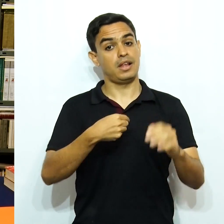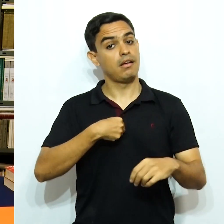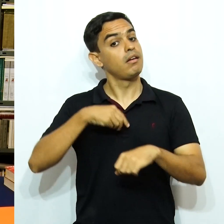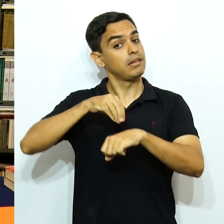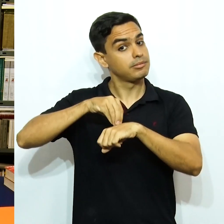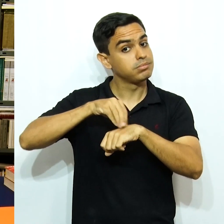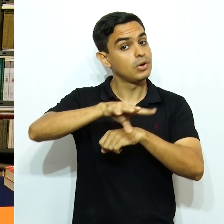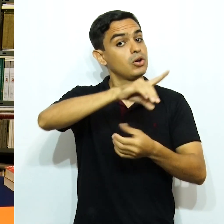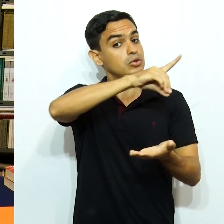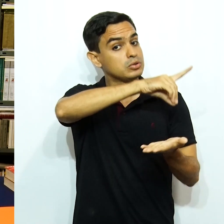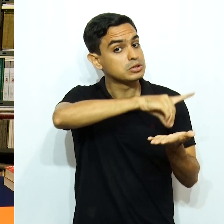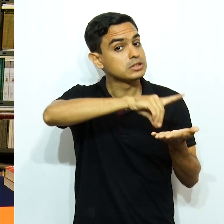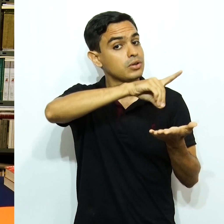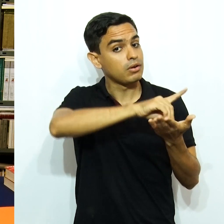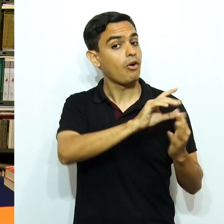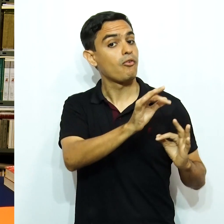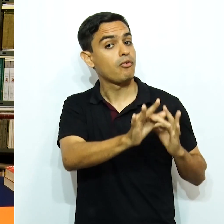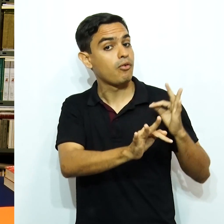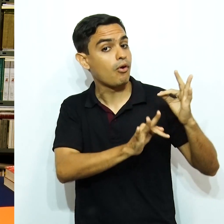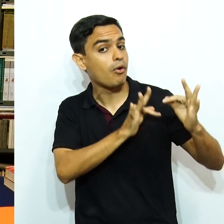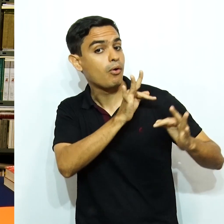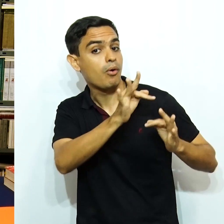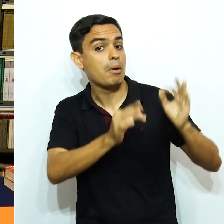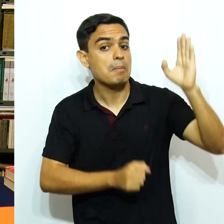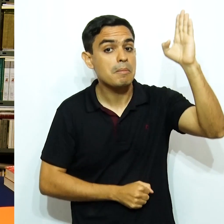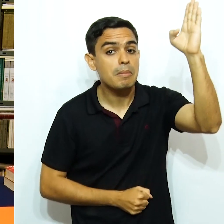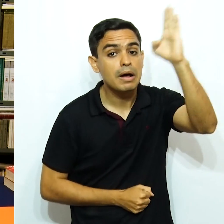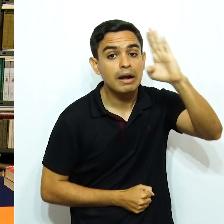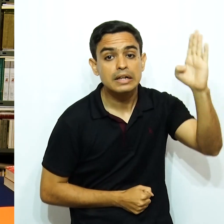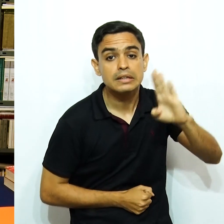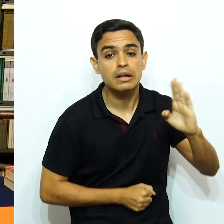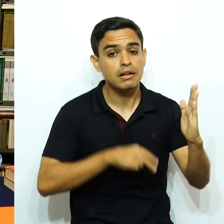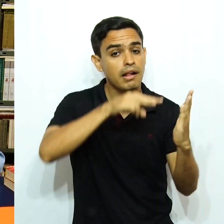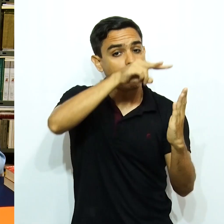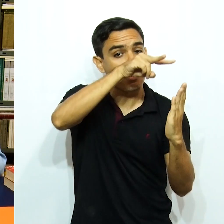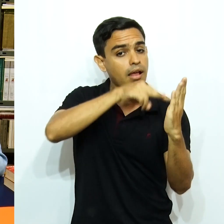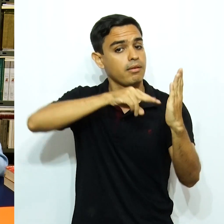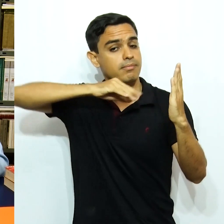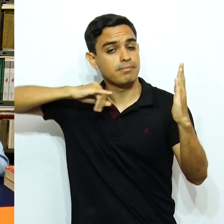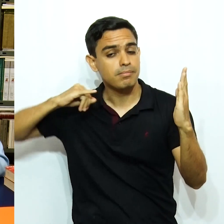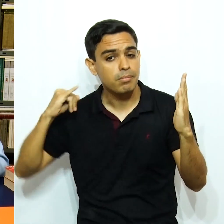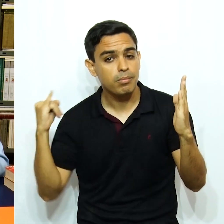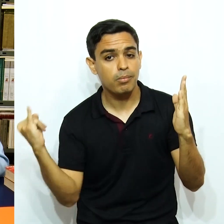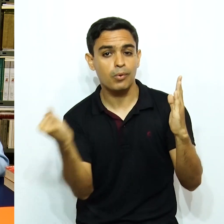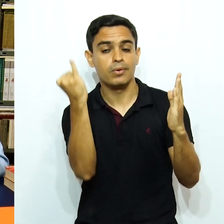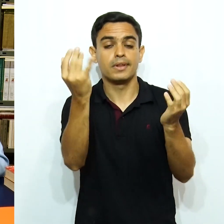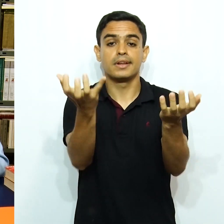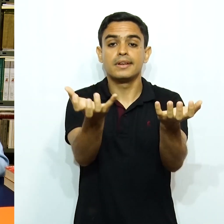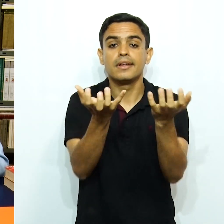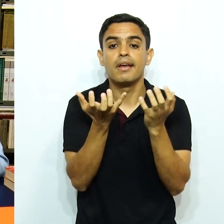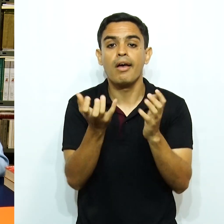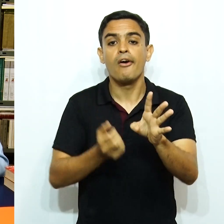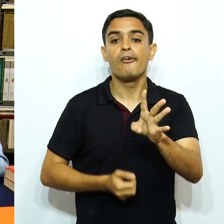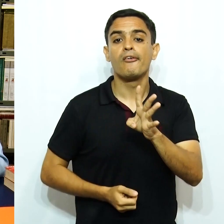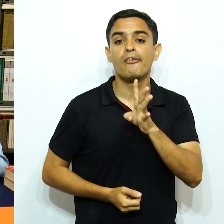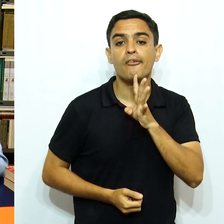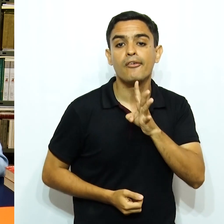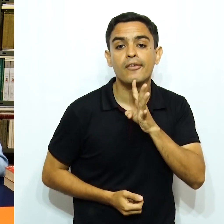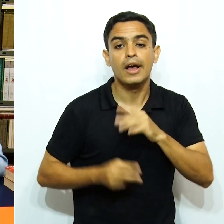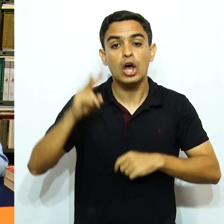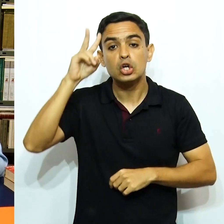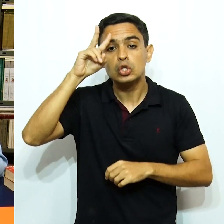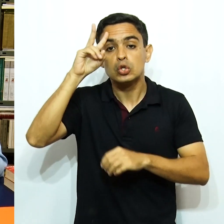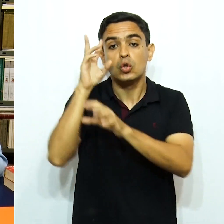Eu indicaria o dicionário do folclore brasileiro como indispensável, como uma leitura realmente imprescindível para quem quiser conhecer